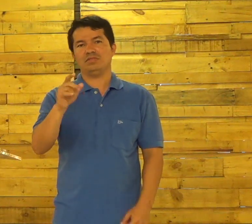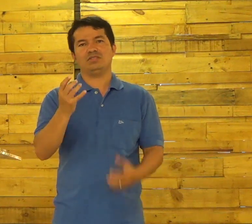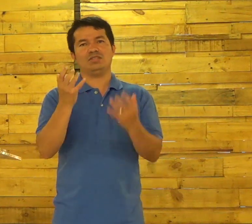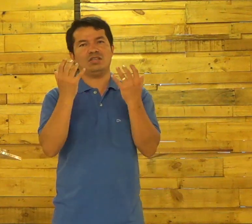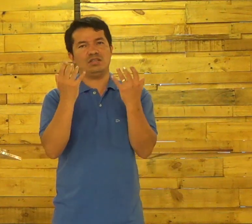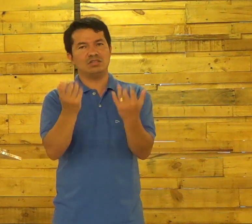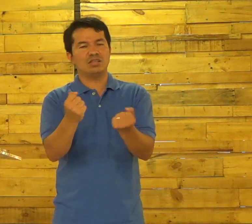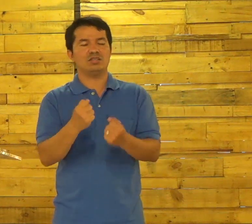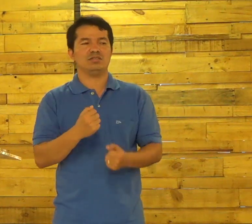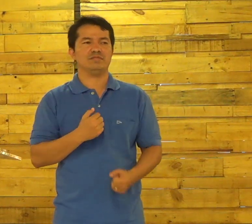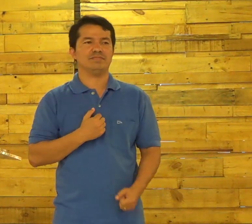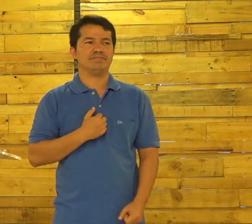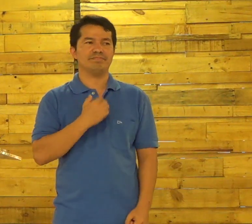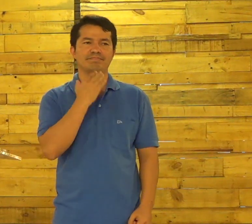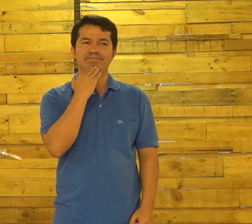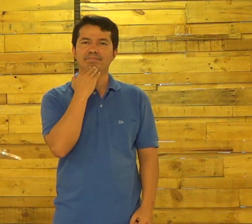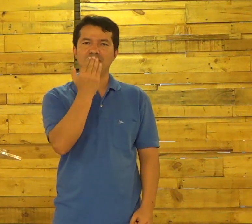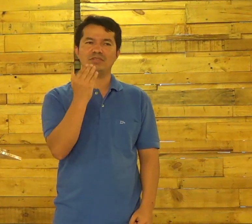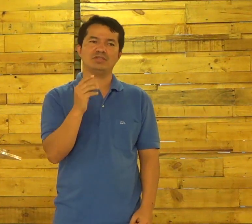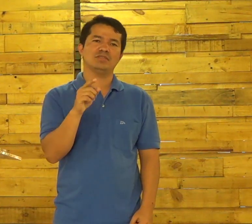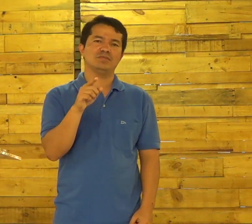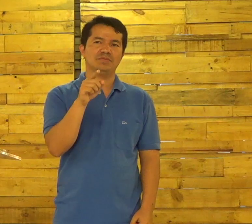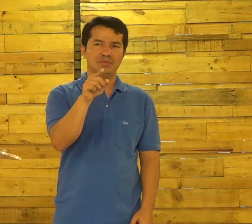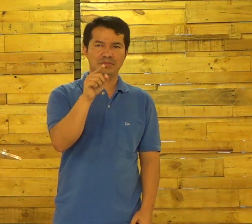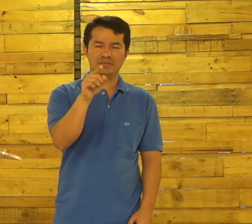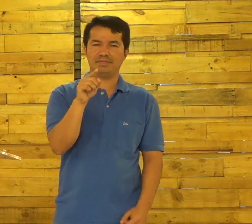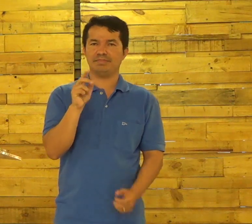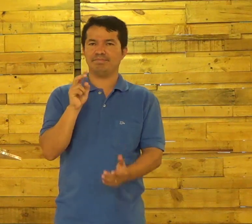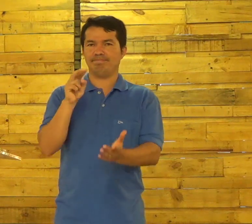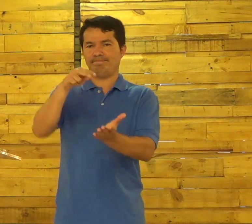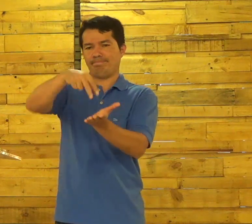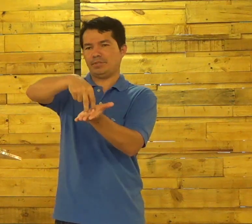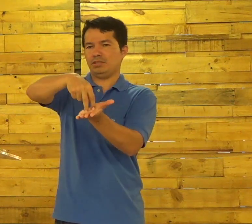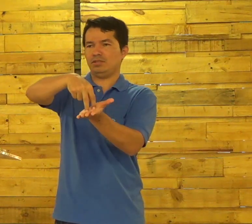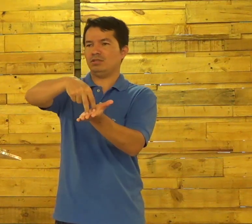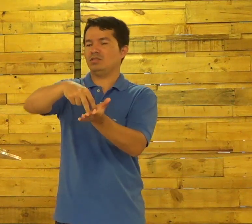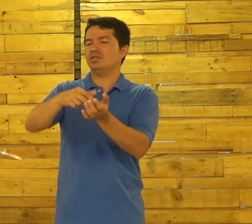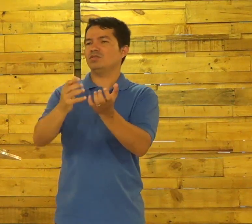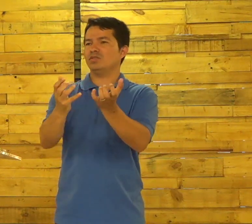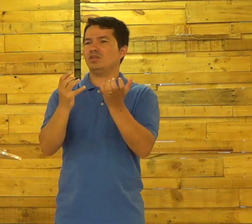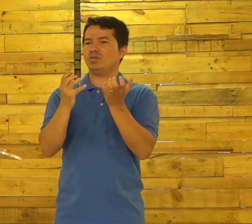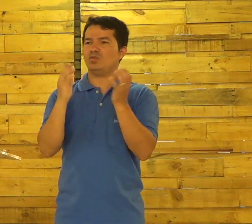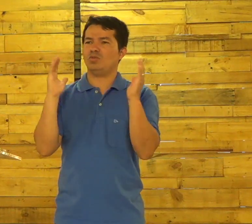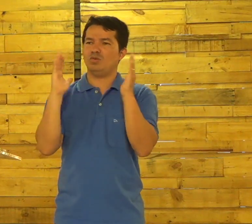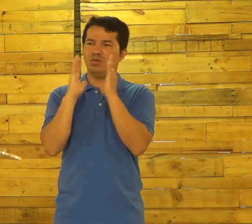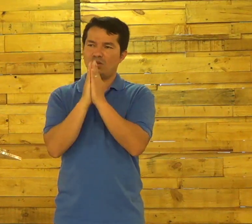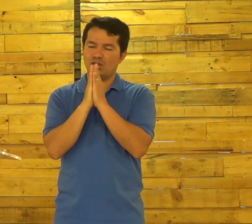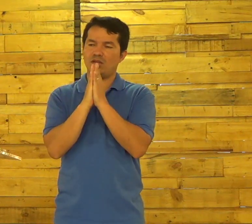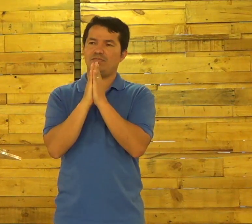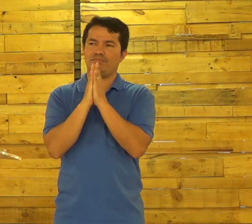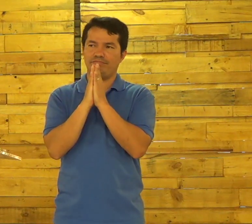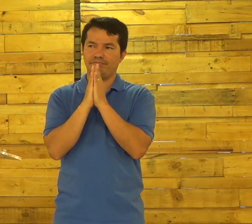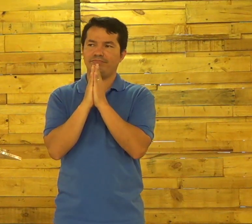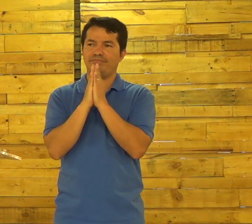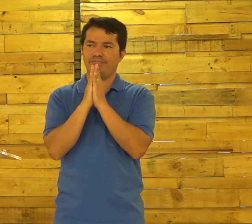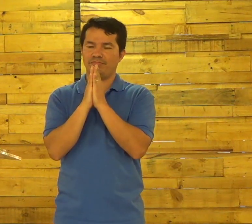Se você Aceita Eu quero Pedir Para você Ficar em pé Eu quero Orar Contigo